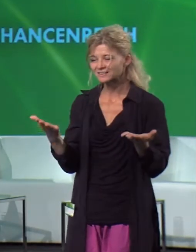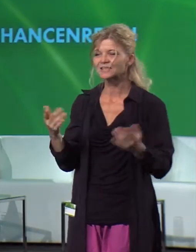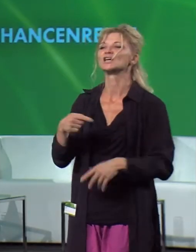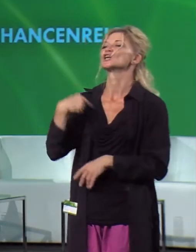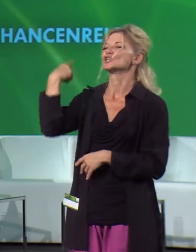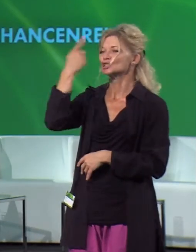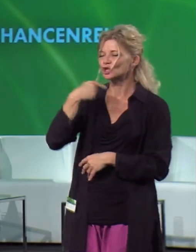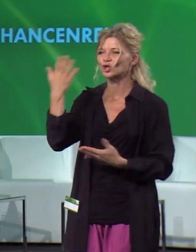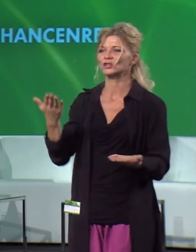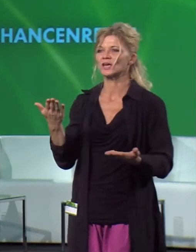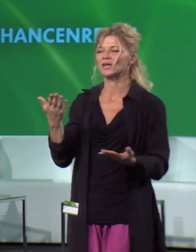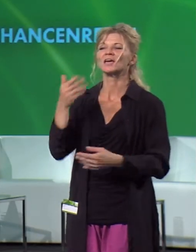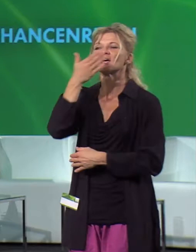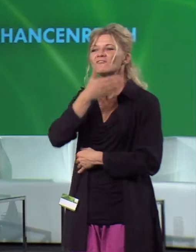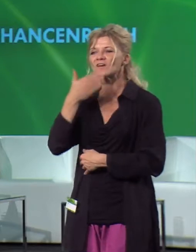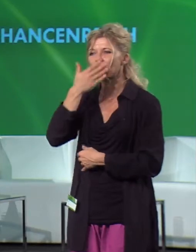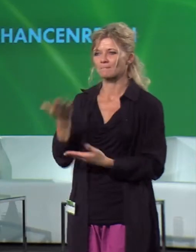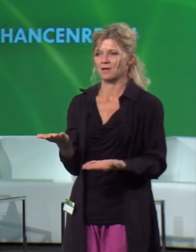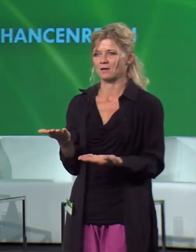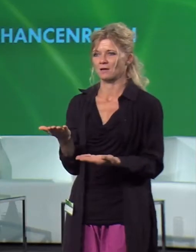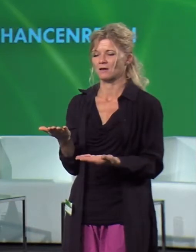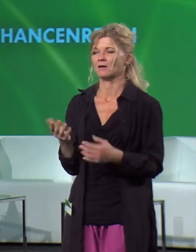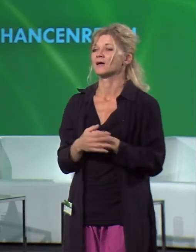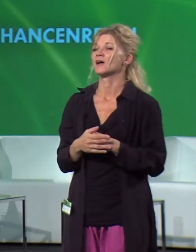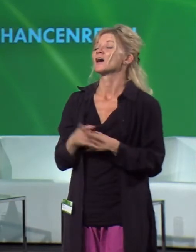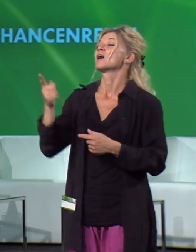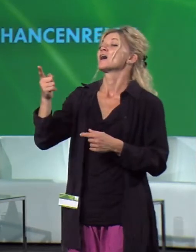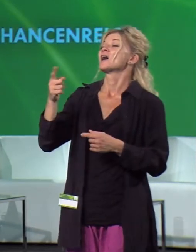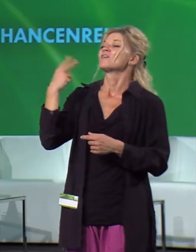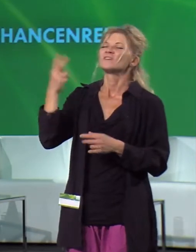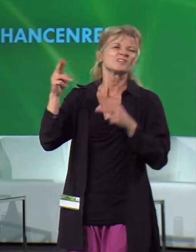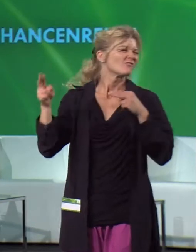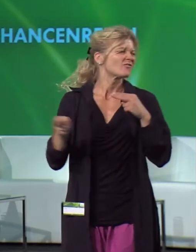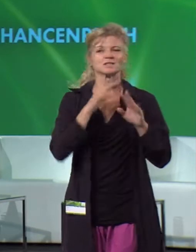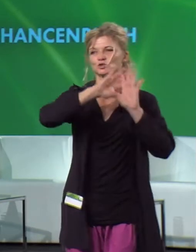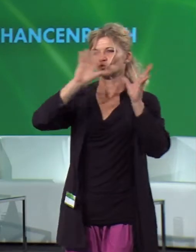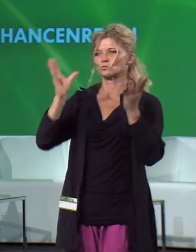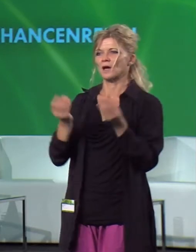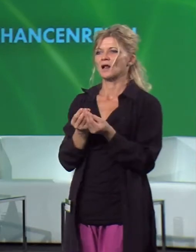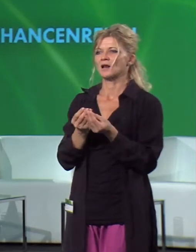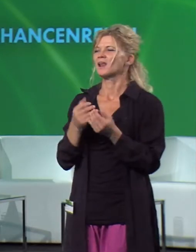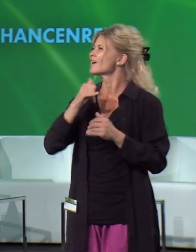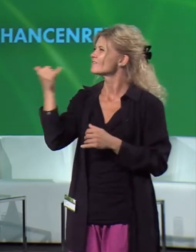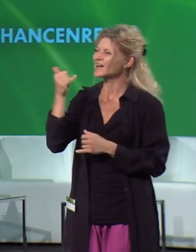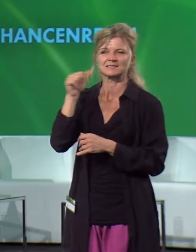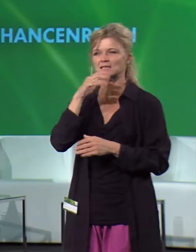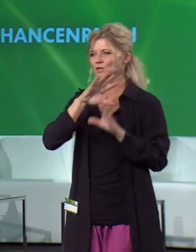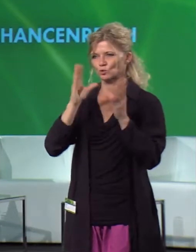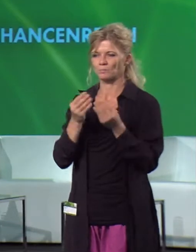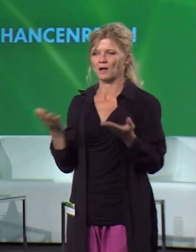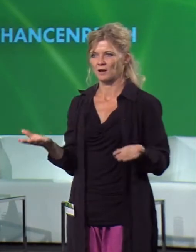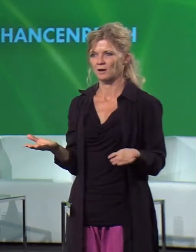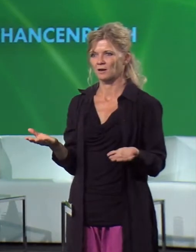überall. Wasserkräfte nicht überall, da gibt es geografische Differenzen. Aber es ist Bioenergie